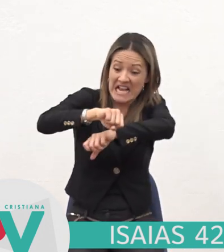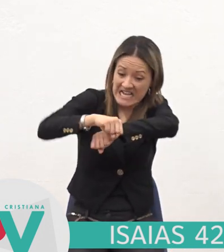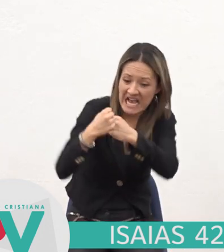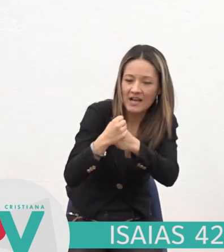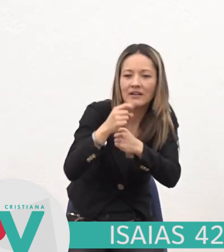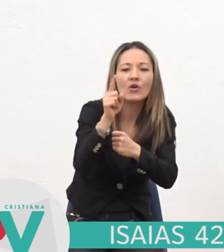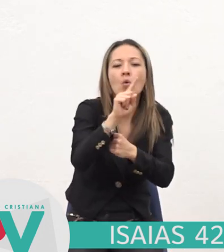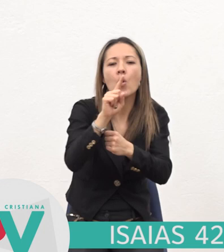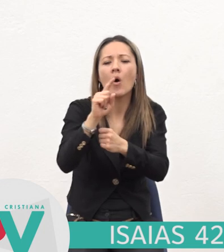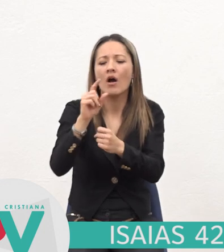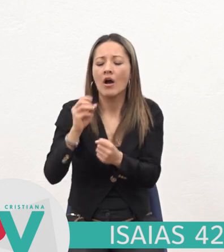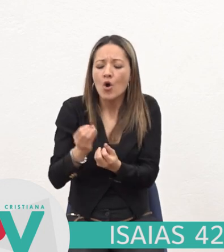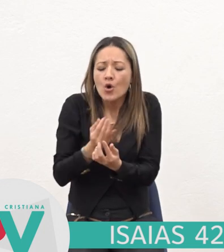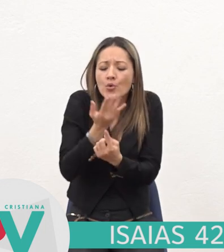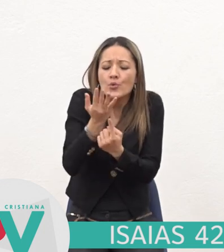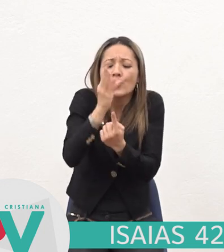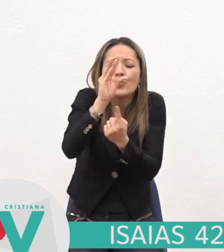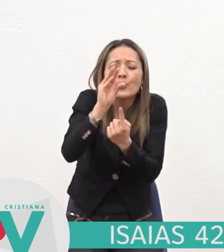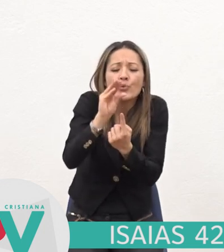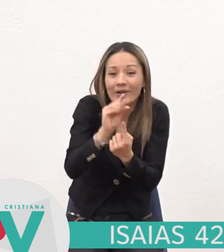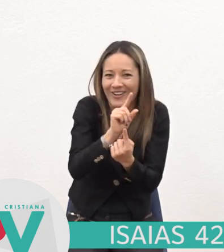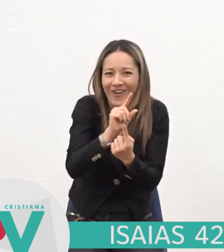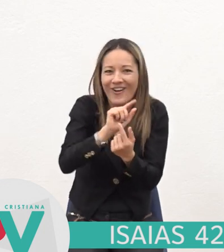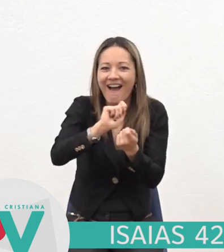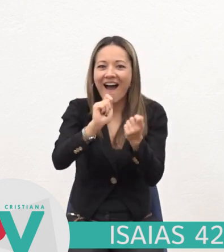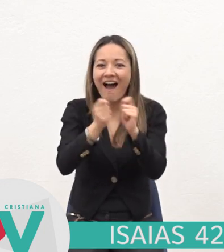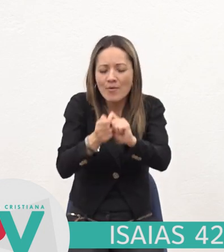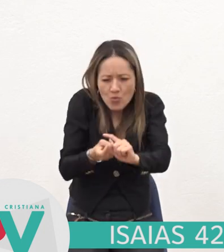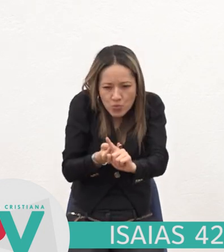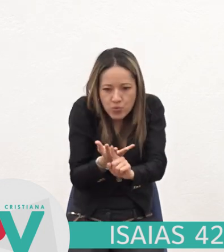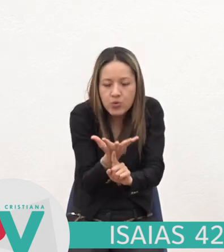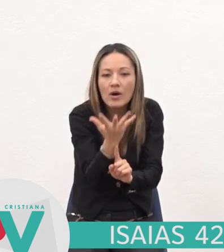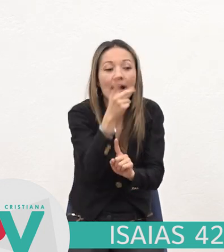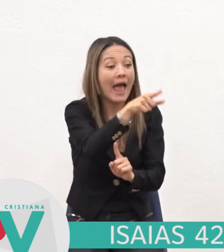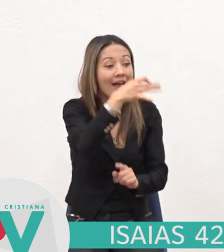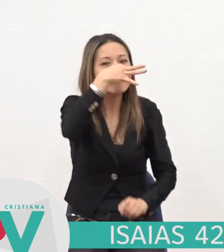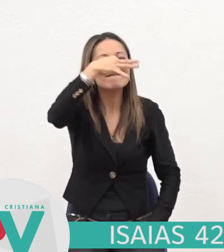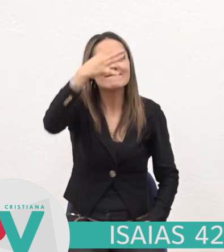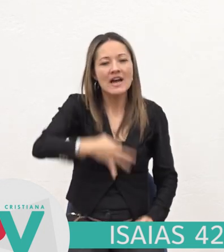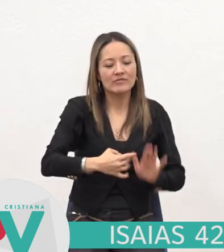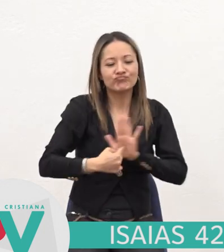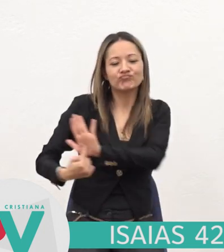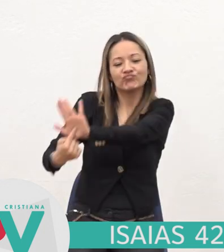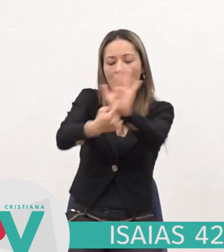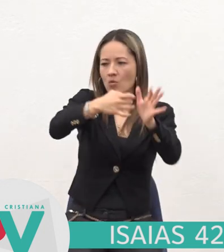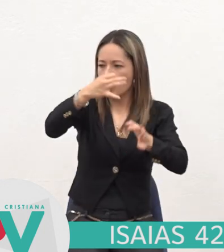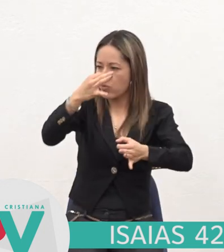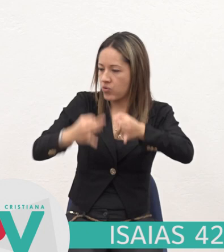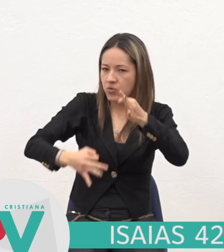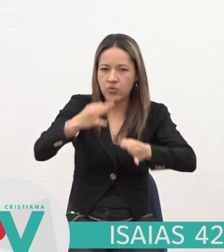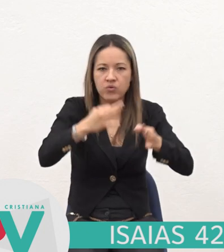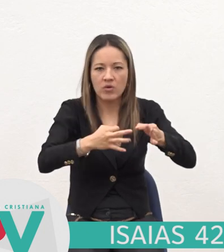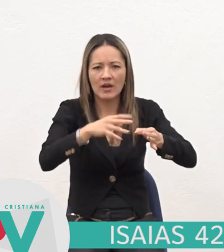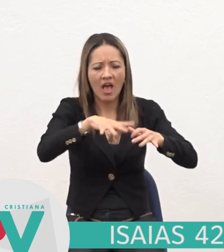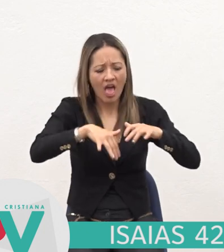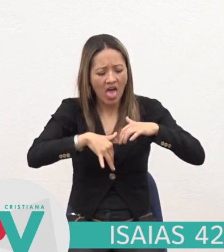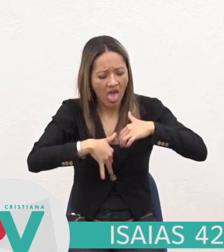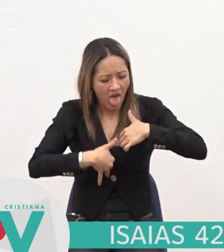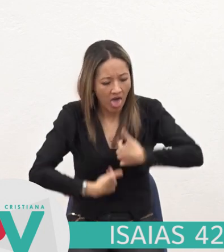humere Por medio de la verdad Traerá justicia No se cansará Ni desmayará Hasta que establezcan La tierra